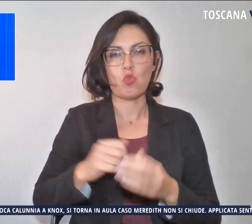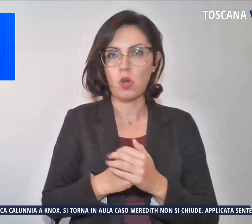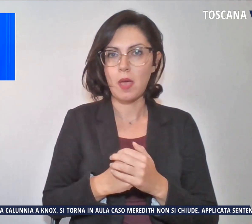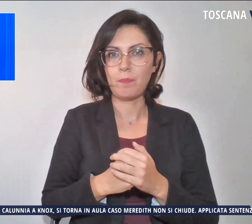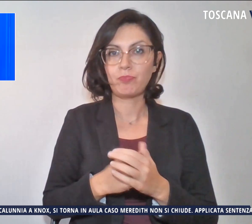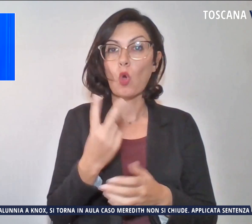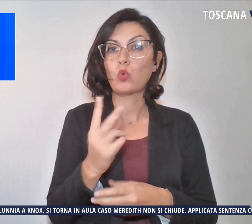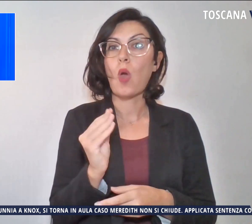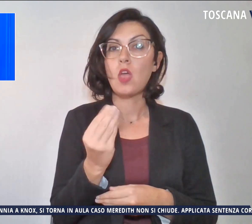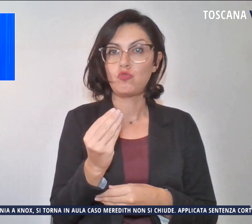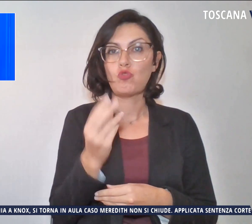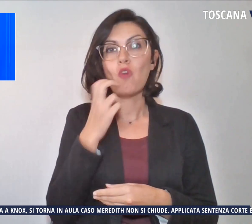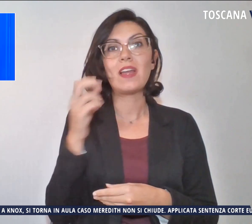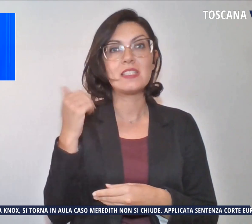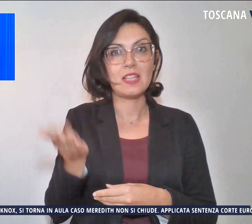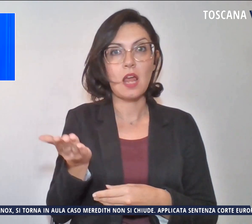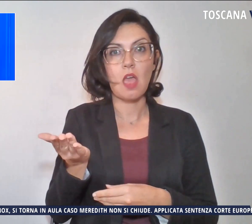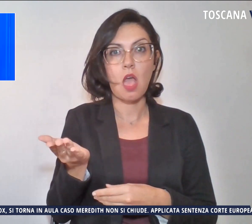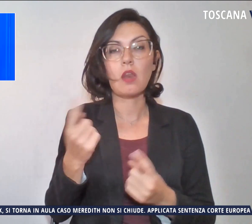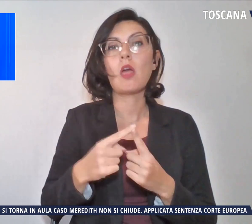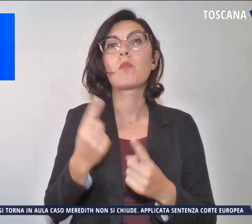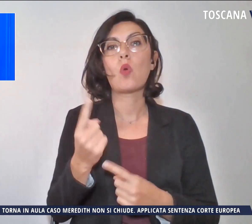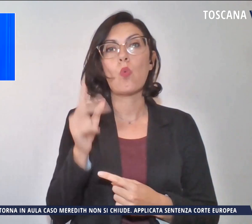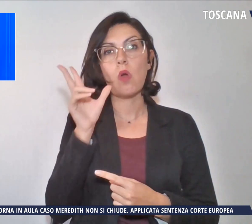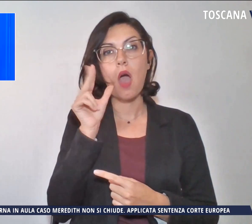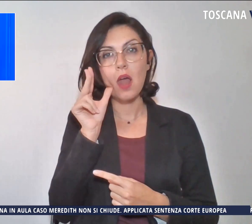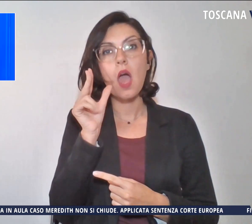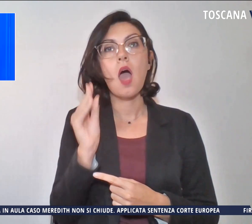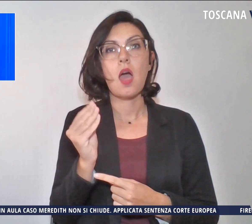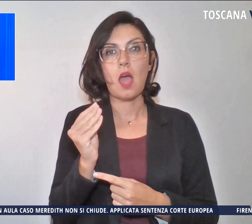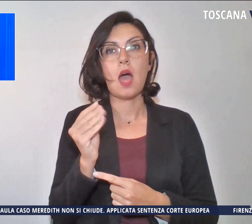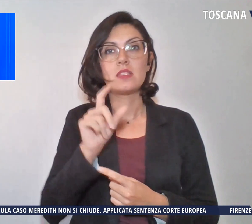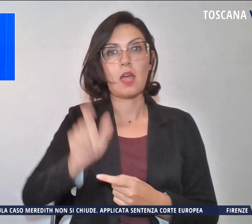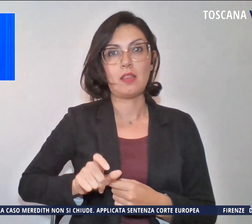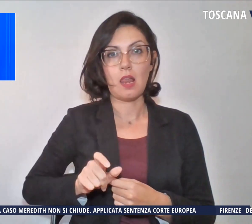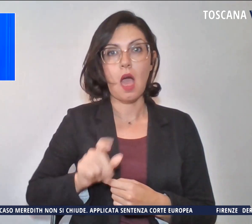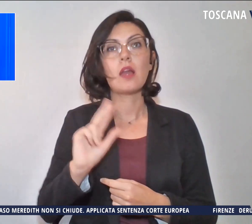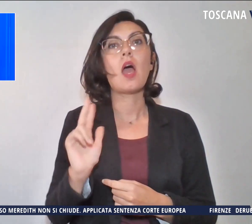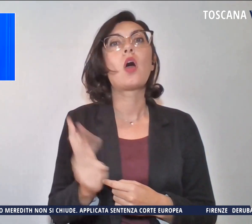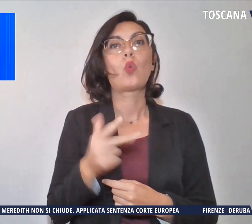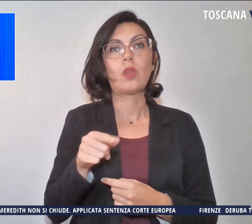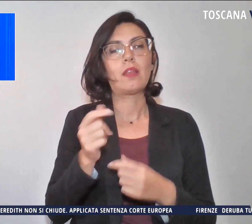giovani stranieri ed una ragazza italiana, tutti poi denunciati.